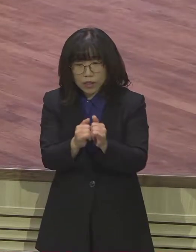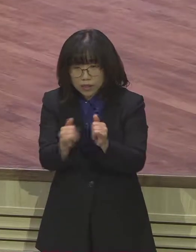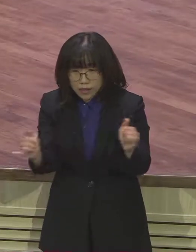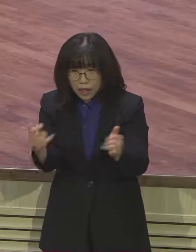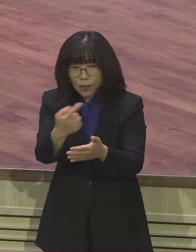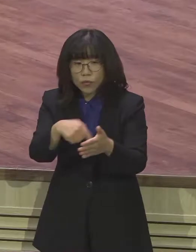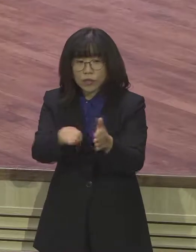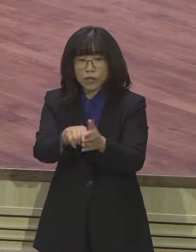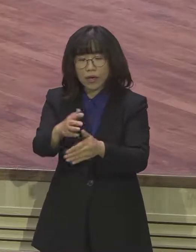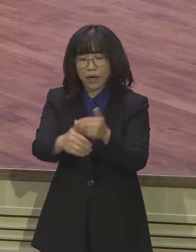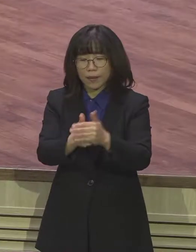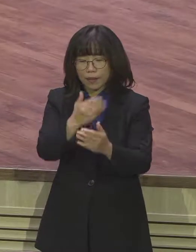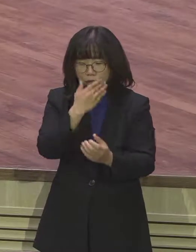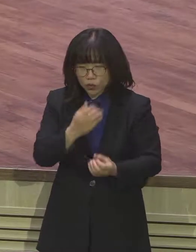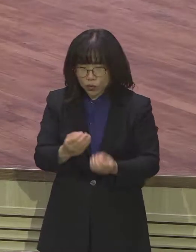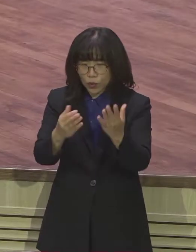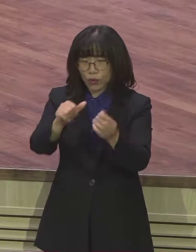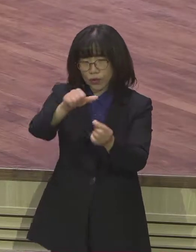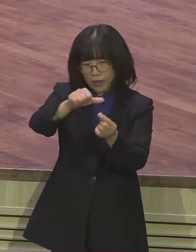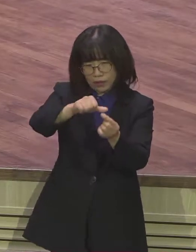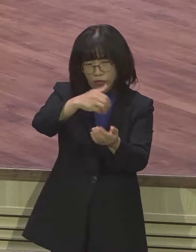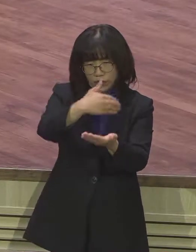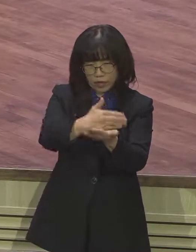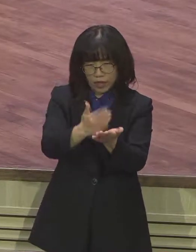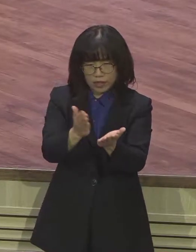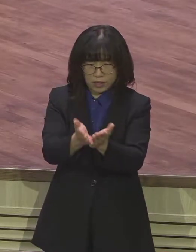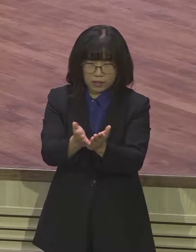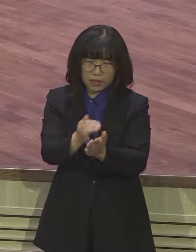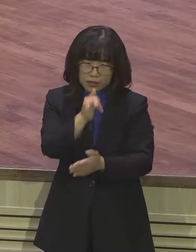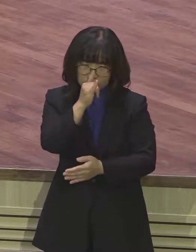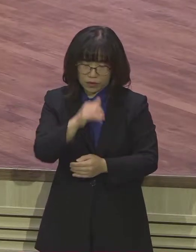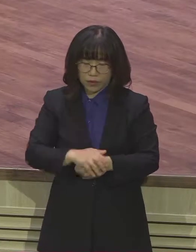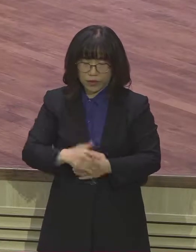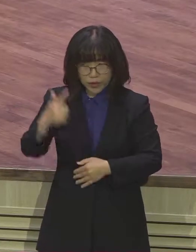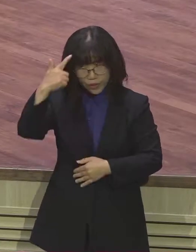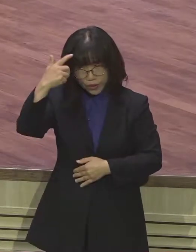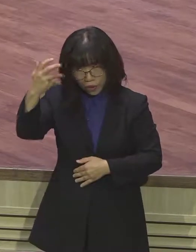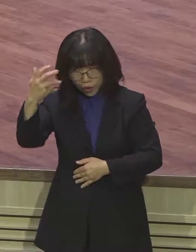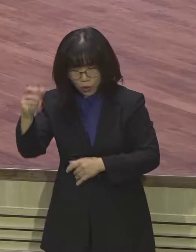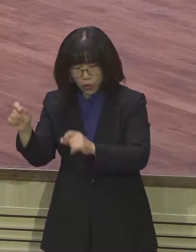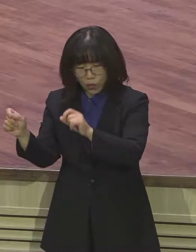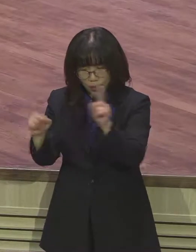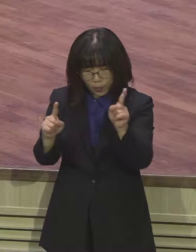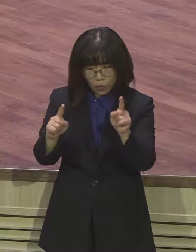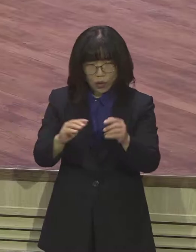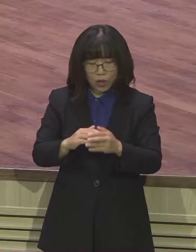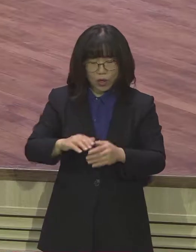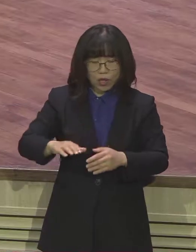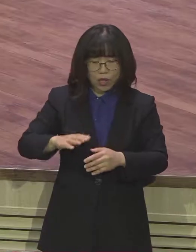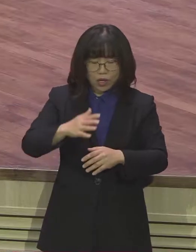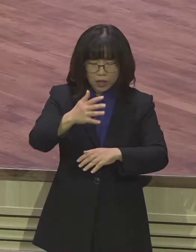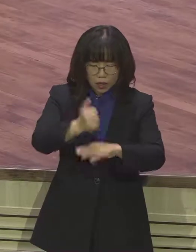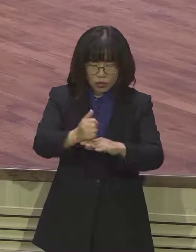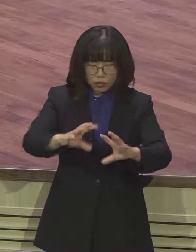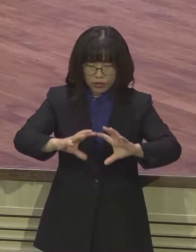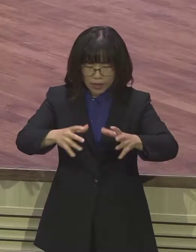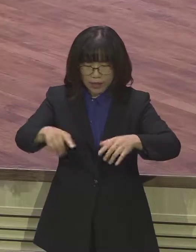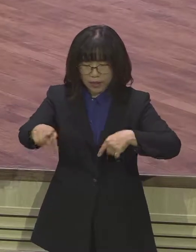축복들이 언급되어 있습니다 영적으로 우리를 회복시켜주시고 우리를 열방의 지도자로 세울 뿐만 아니라 풍성한 물질적인